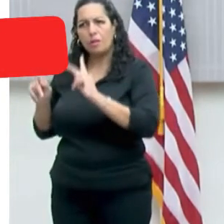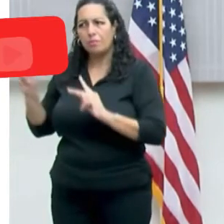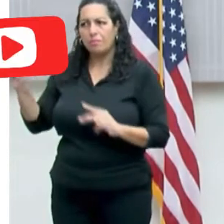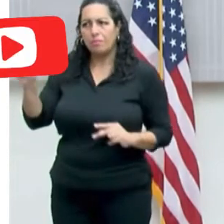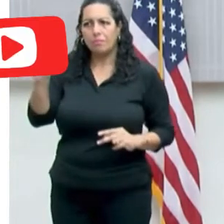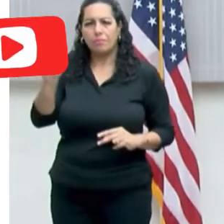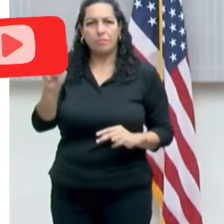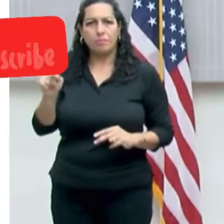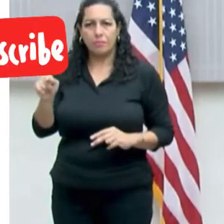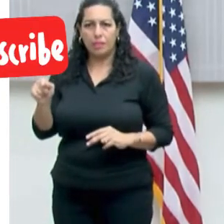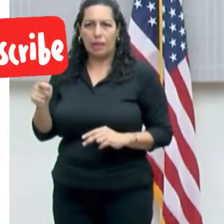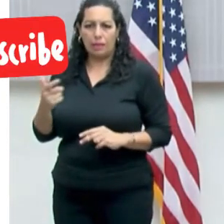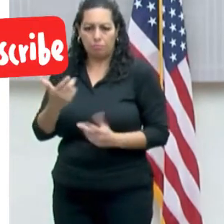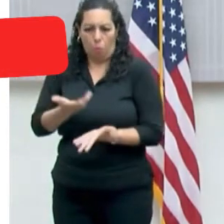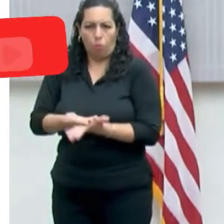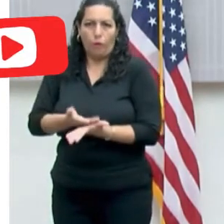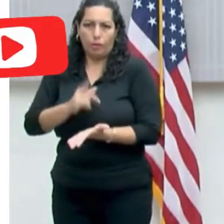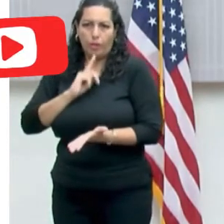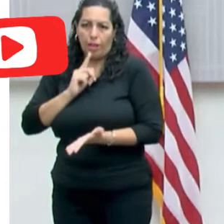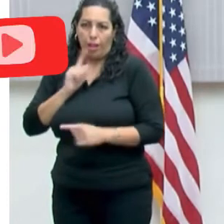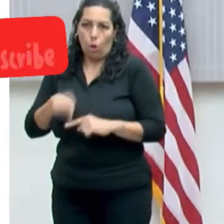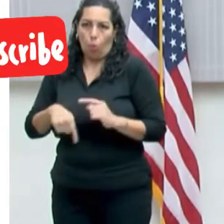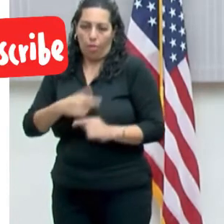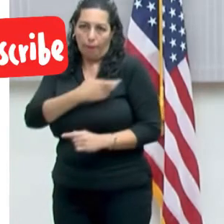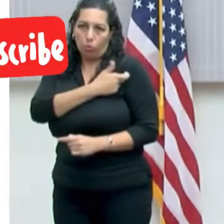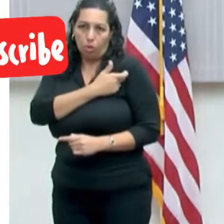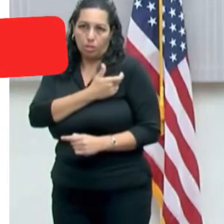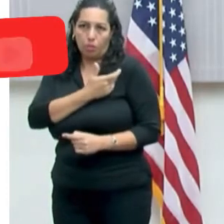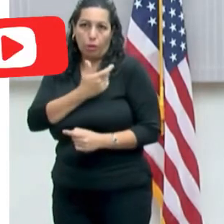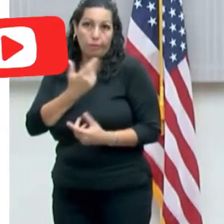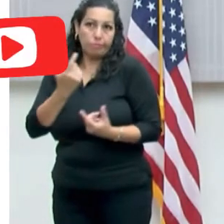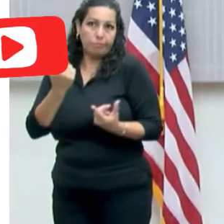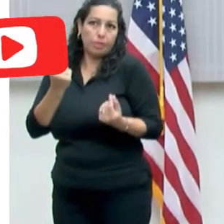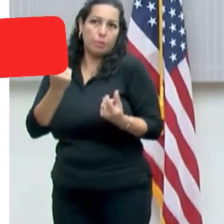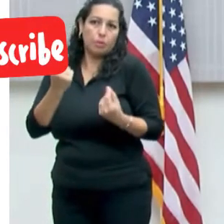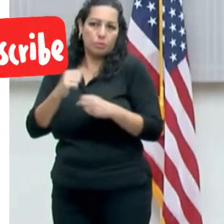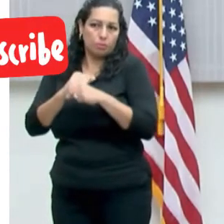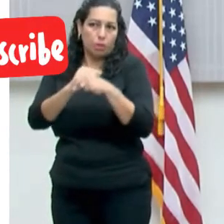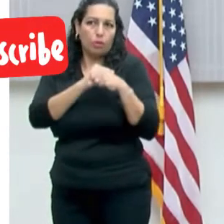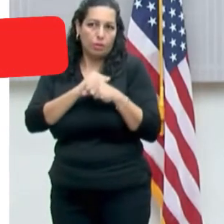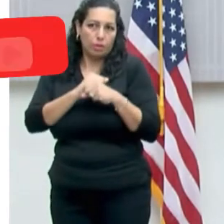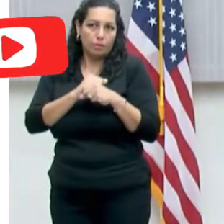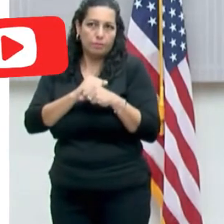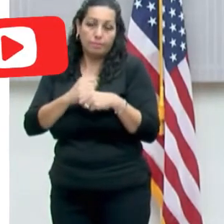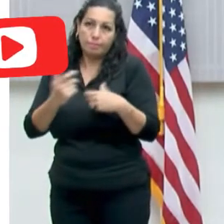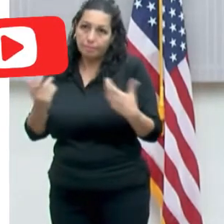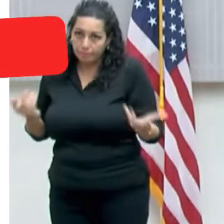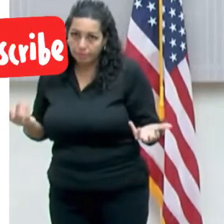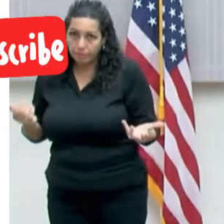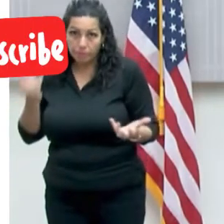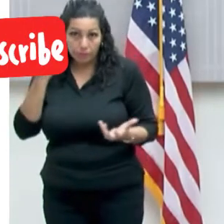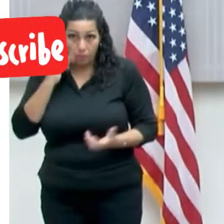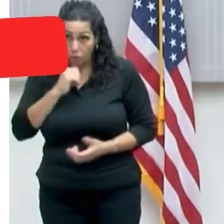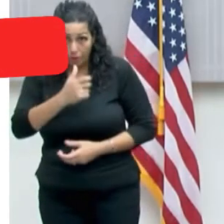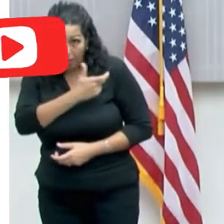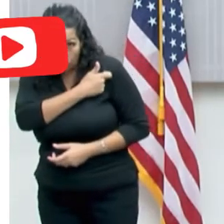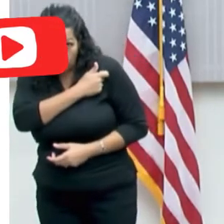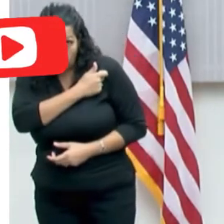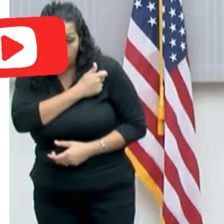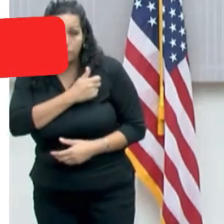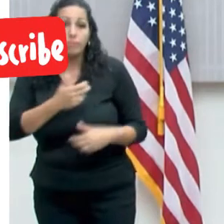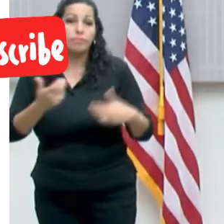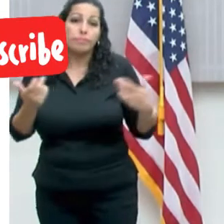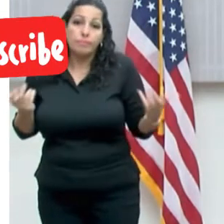objeciones válidas. Entonces, para protegernos, ¿qué hacemos consistentemente? Que decimos, si no se vacunan, pues